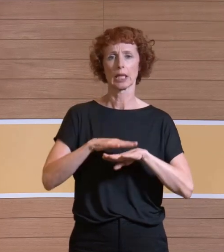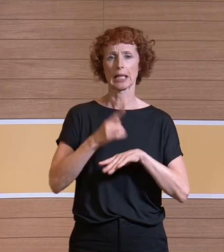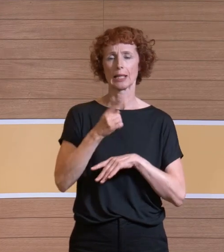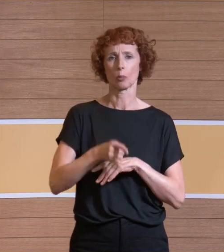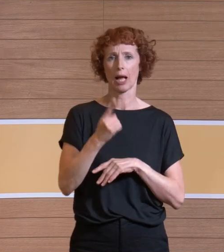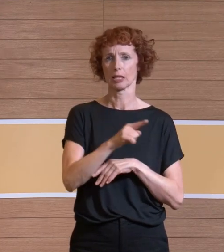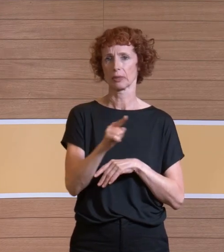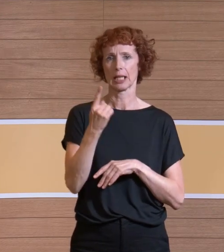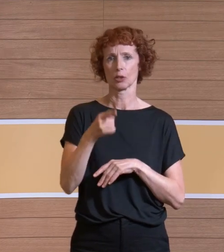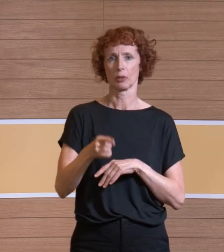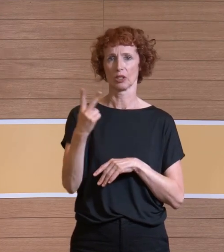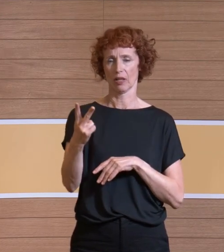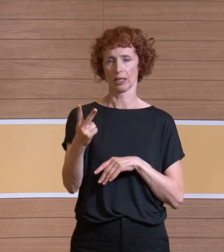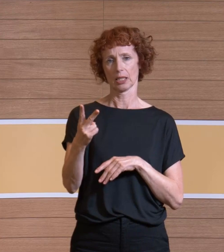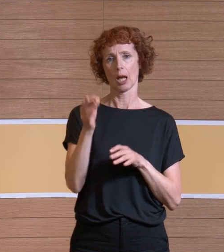,2 Minuten.